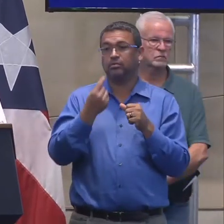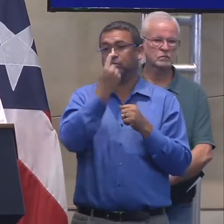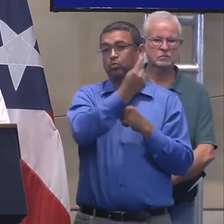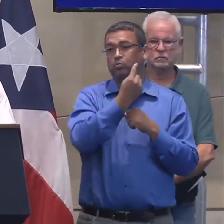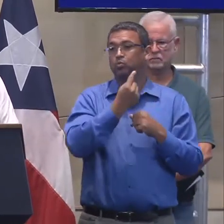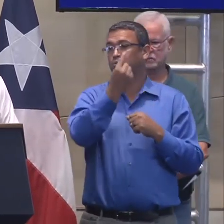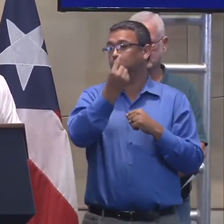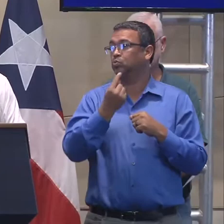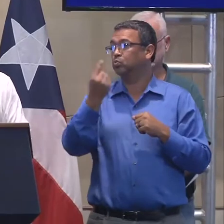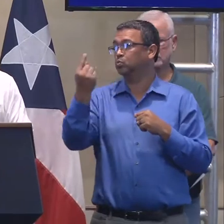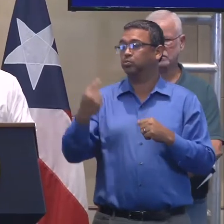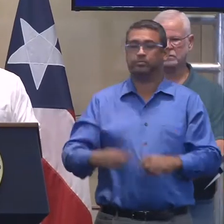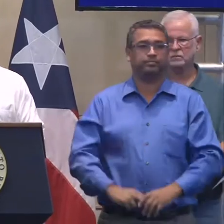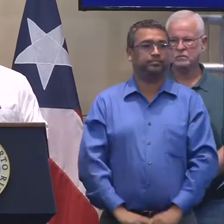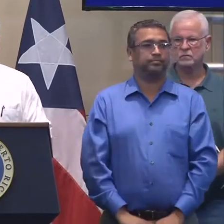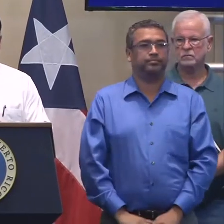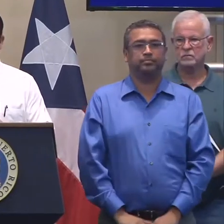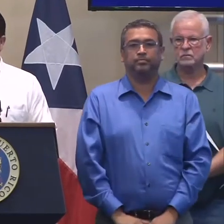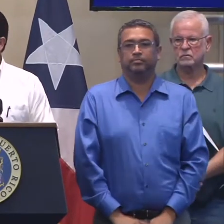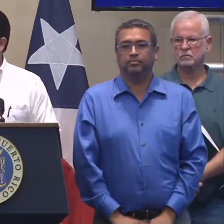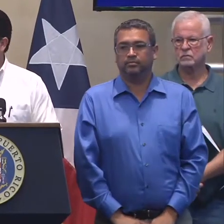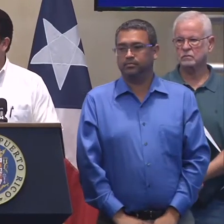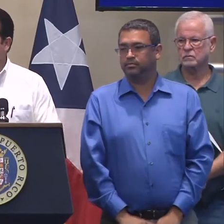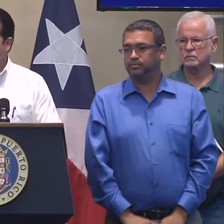medio para agilizar el proceso Caribbean Business.